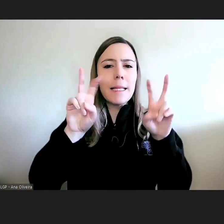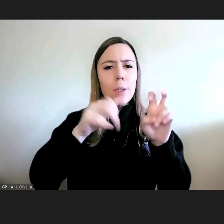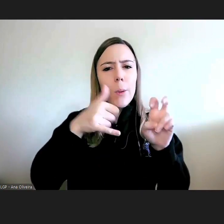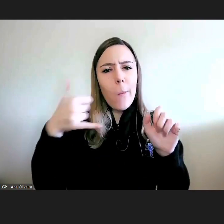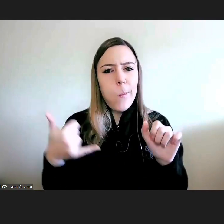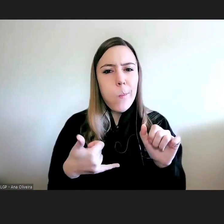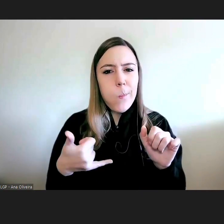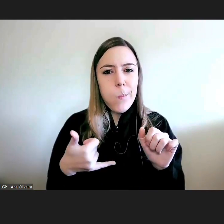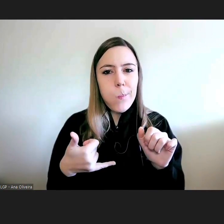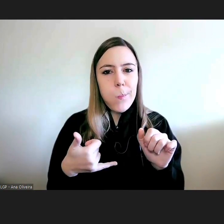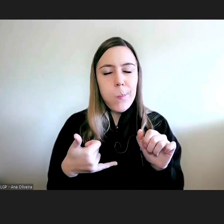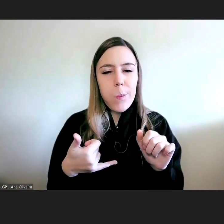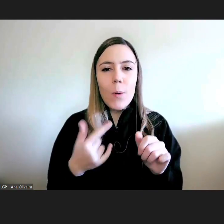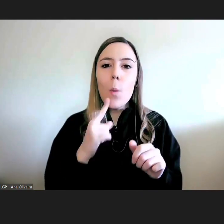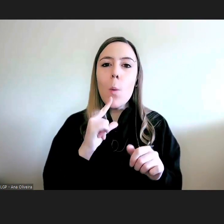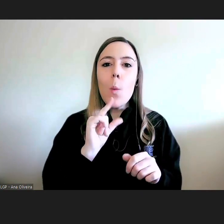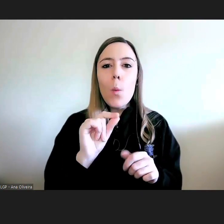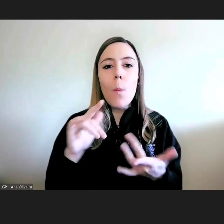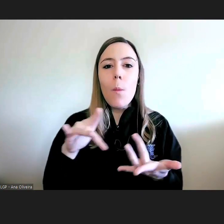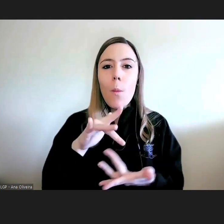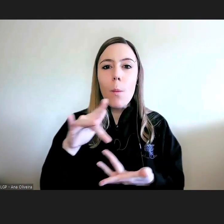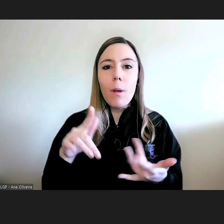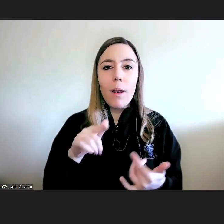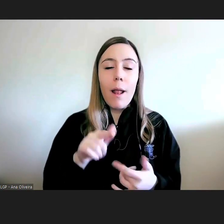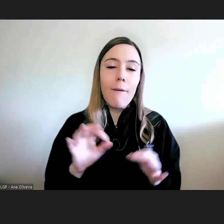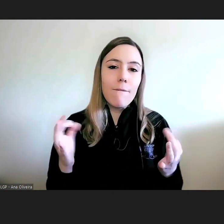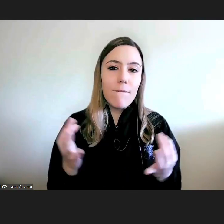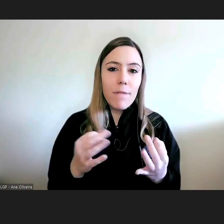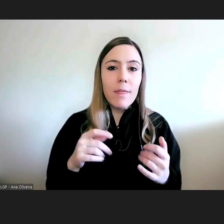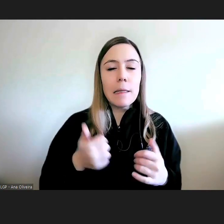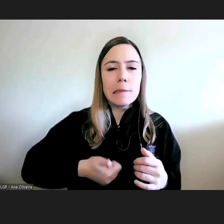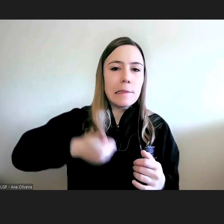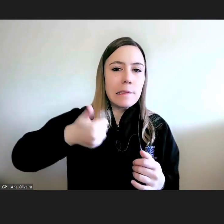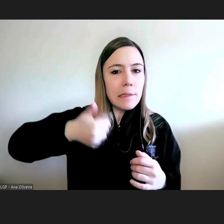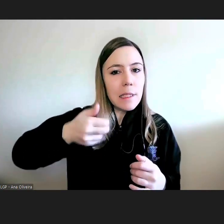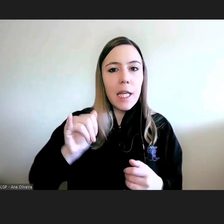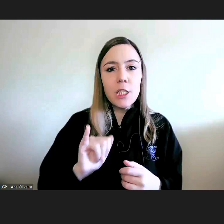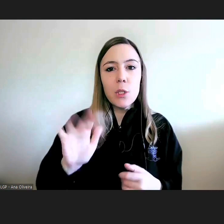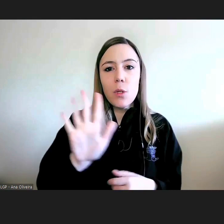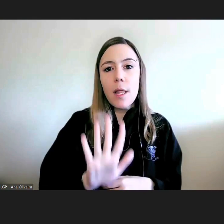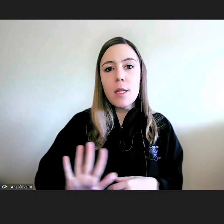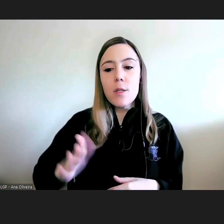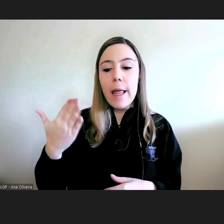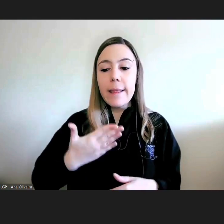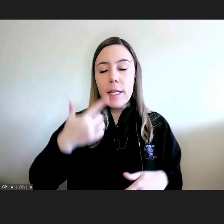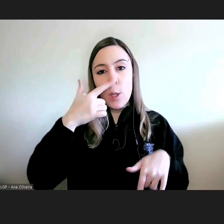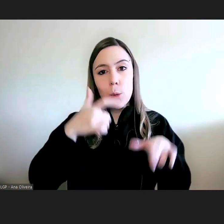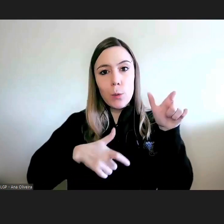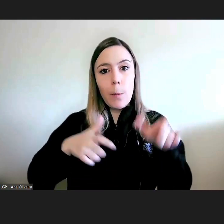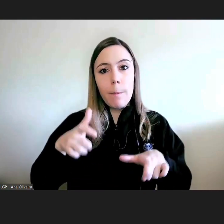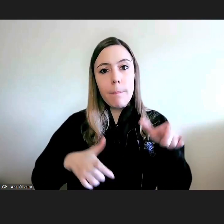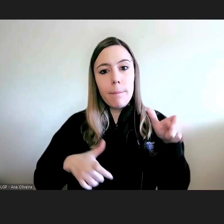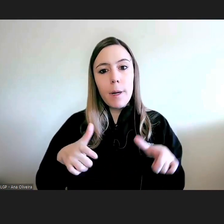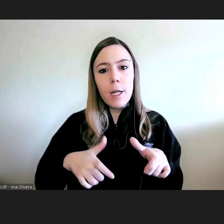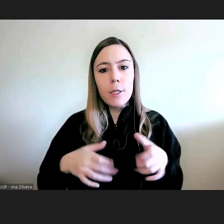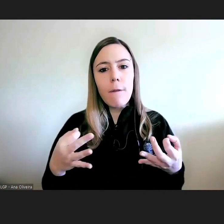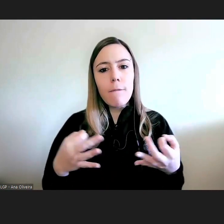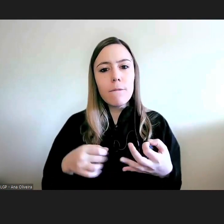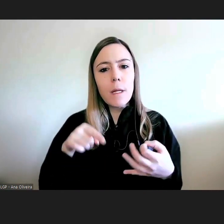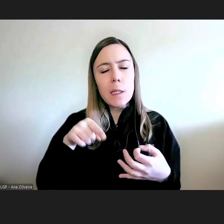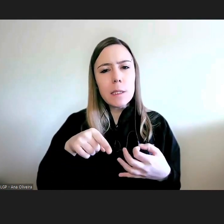o nome do nosso webinário mesmo, as prioridades da Instituição Nacional de Direitos Humanos, com esta precisão